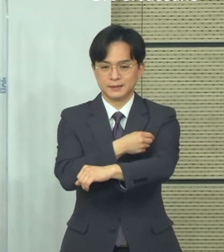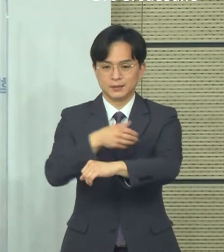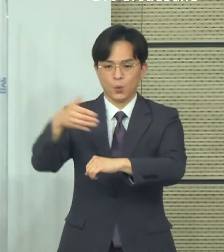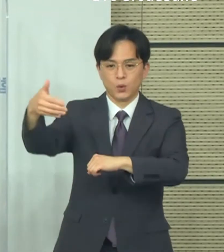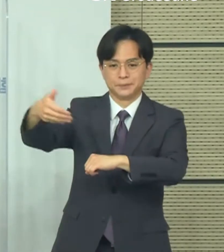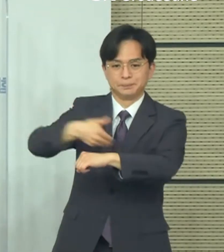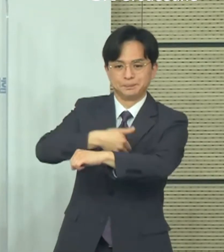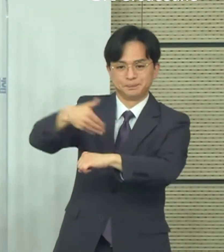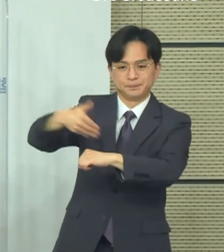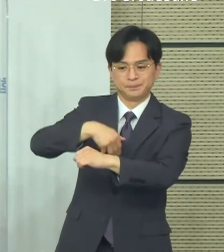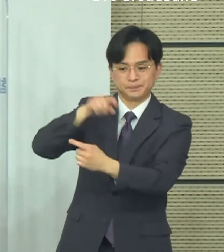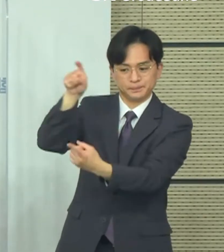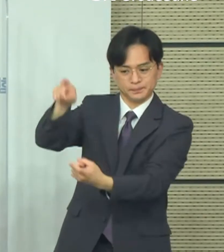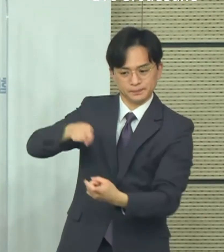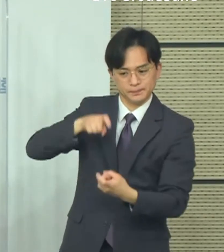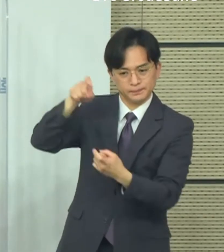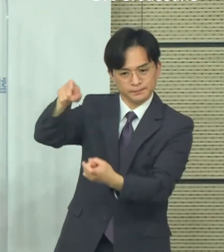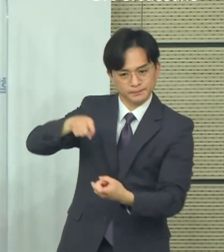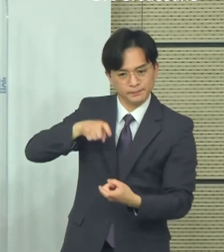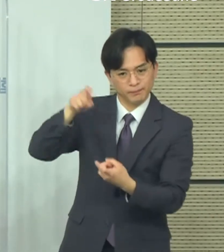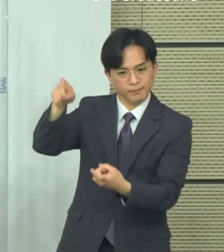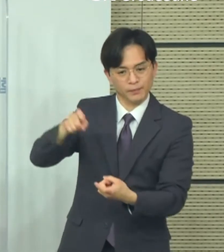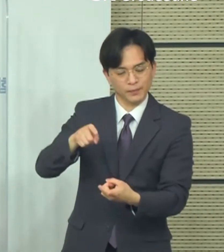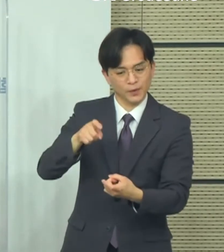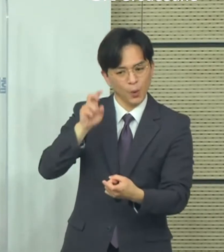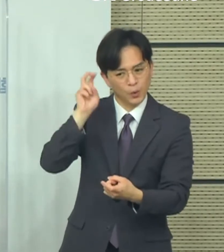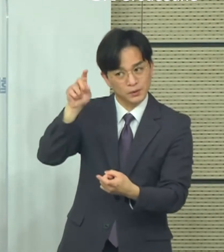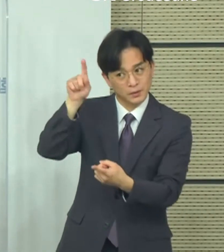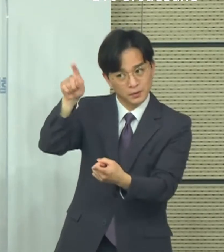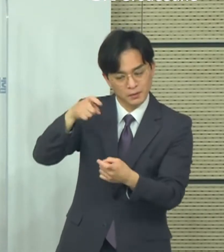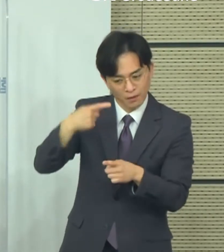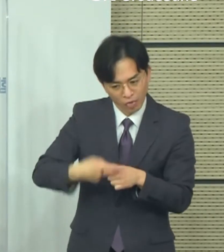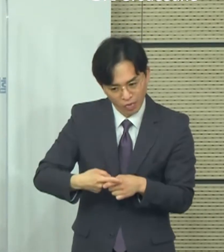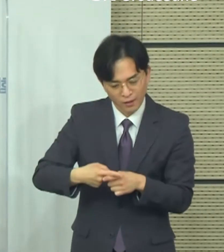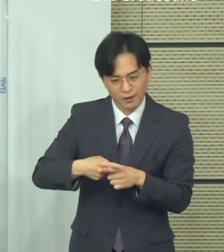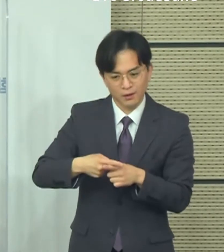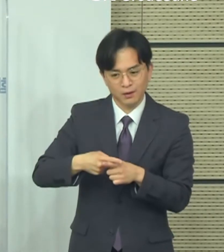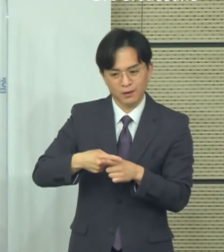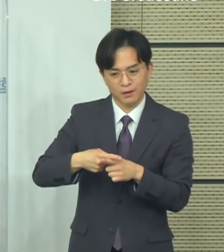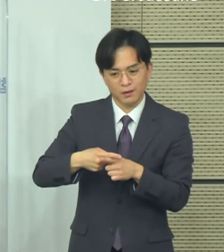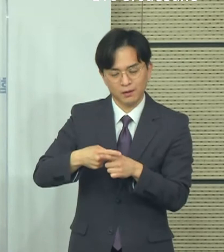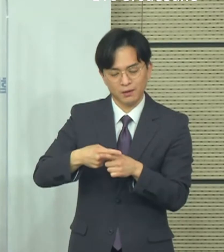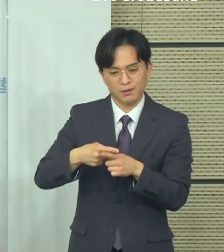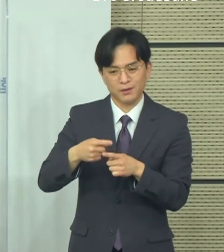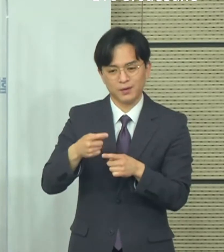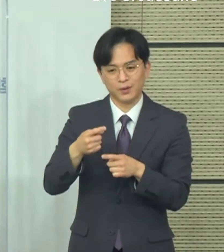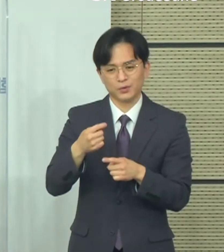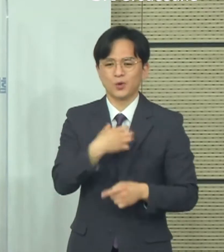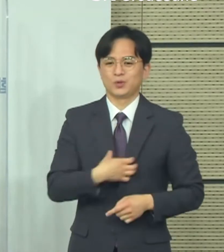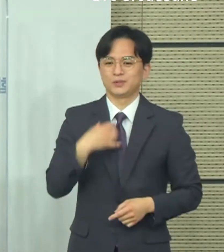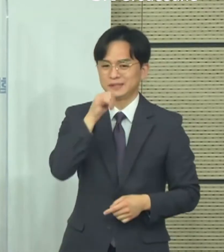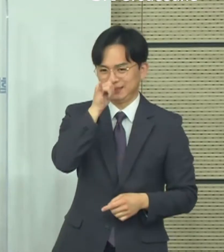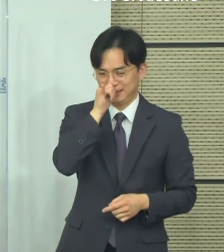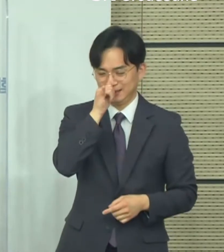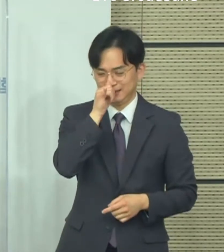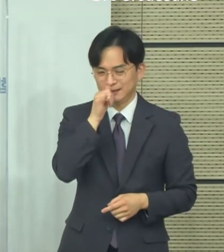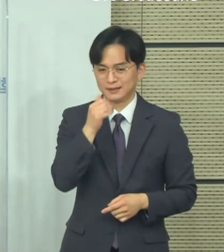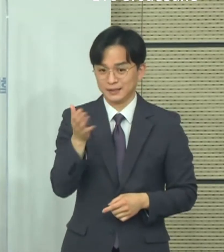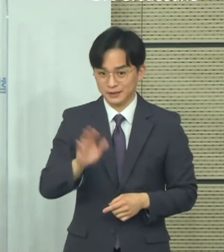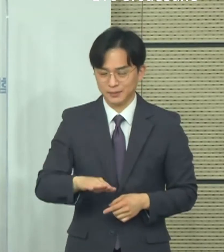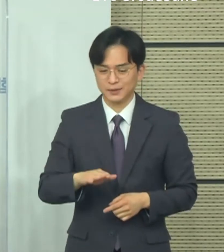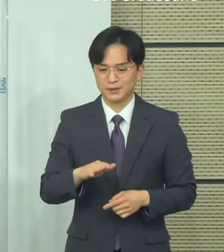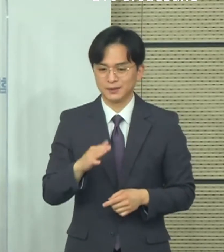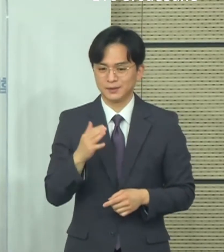관련되어서는 상반기에 일단 백신 공급이 차질 없이 계획했던 백신 공급이 차질 없이